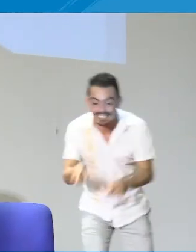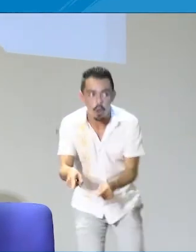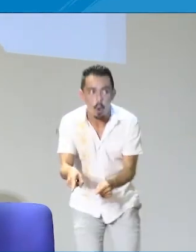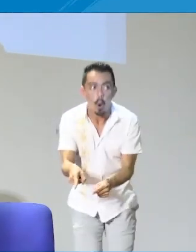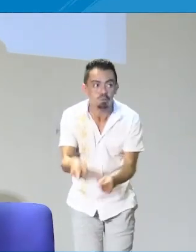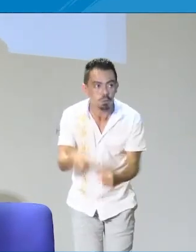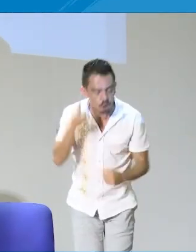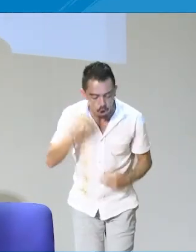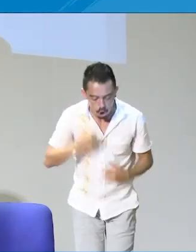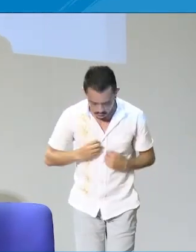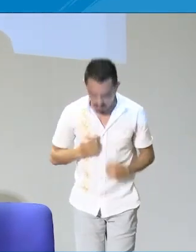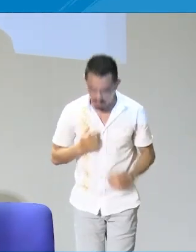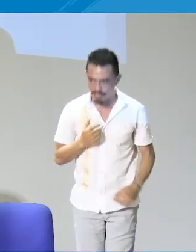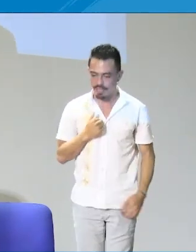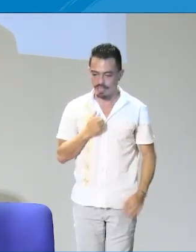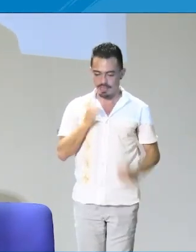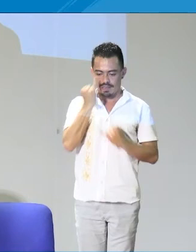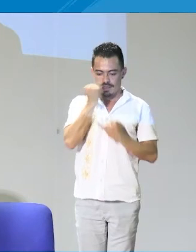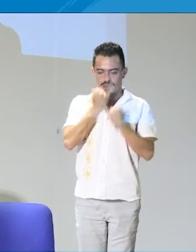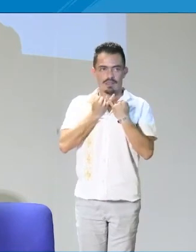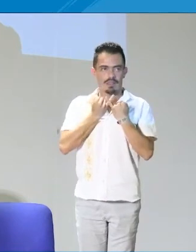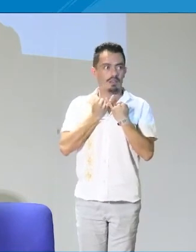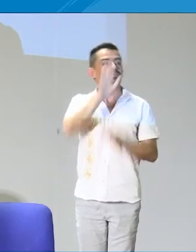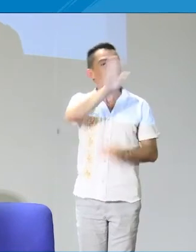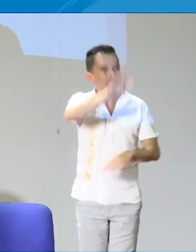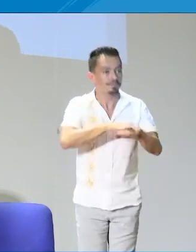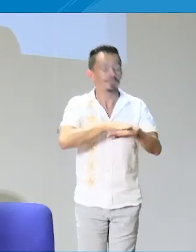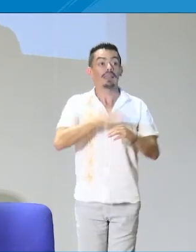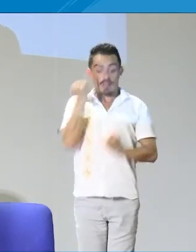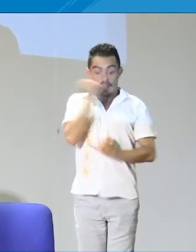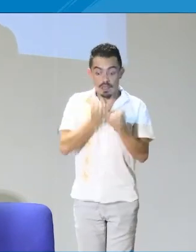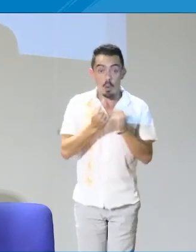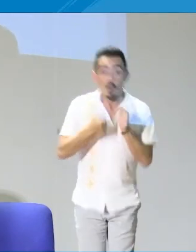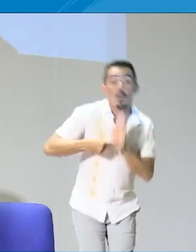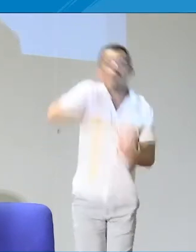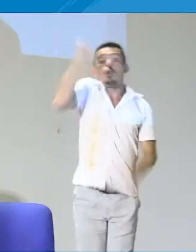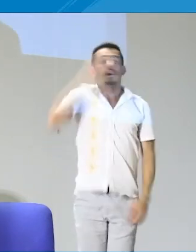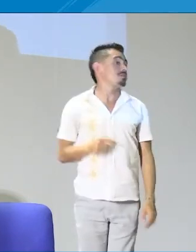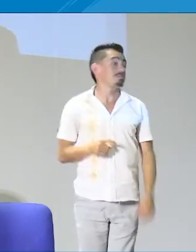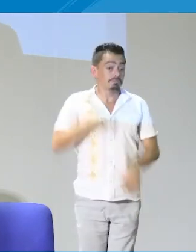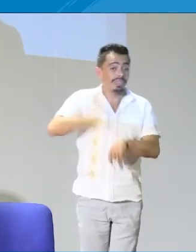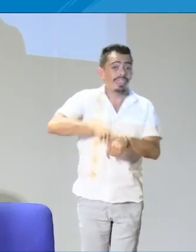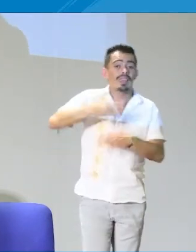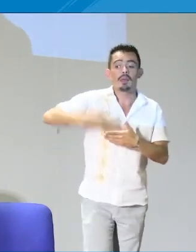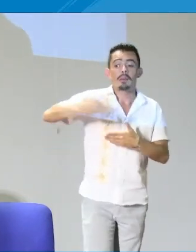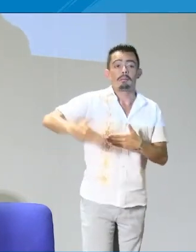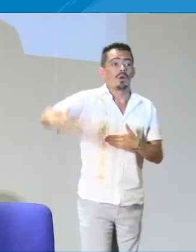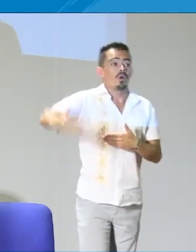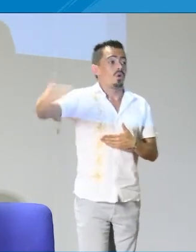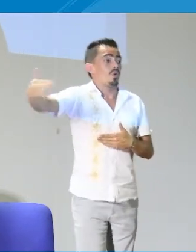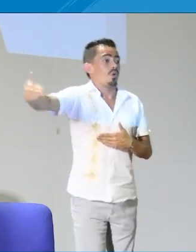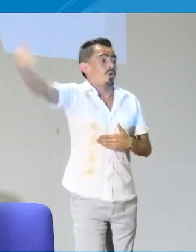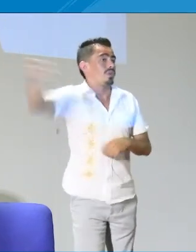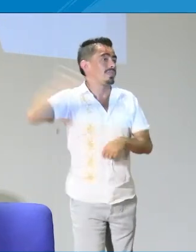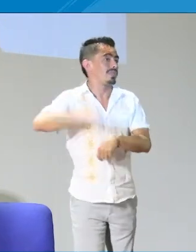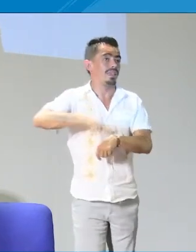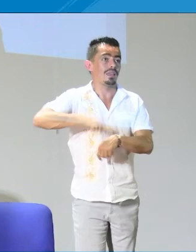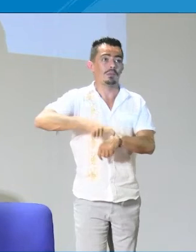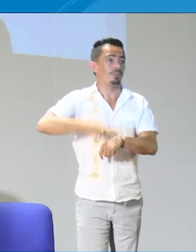independiente. Y a través precisamente de esa experiencia es donde el niño empieza a reconocerse como persona y